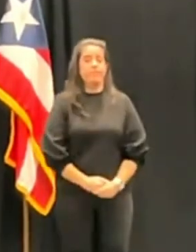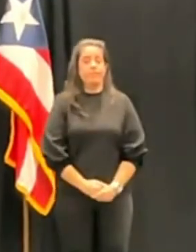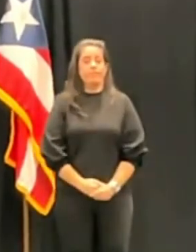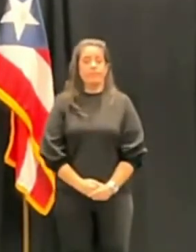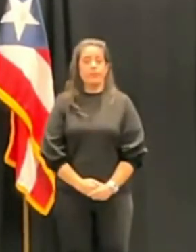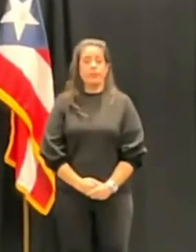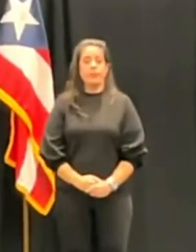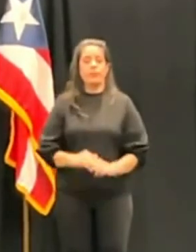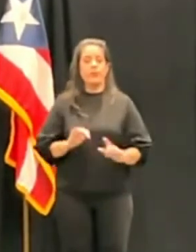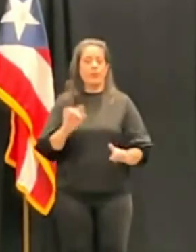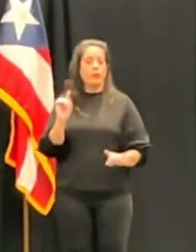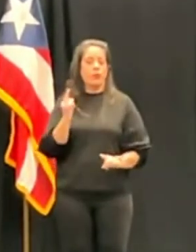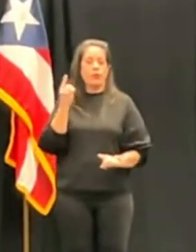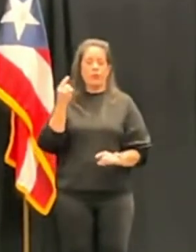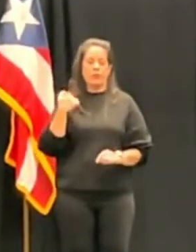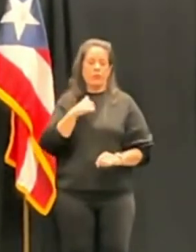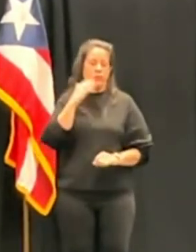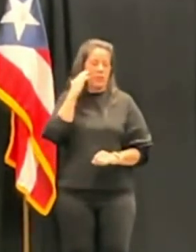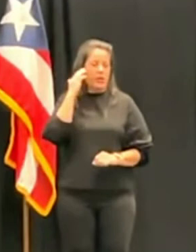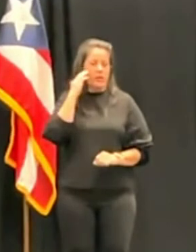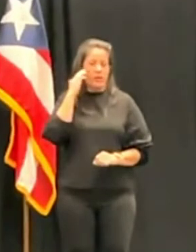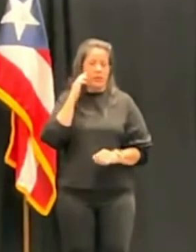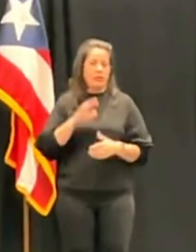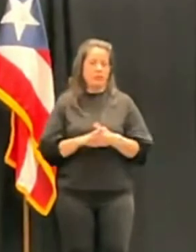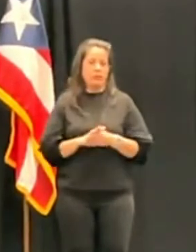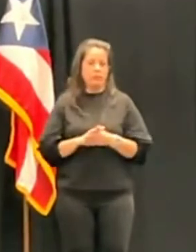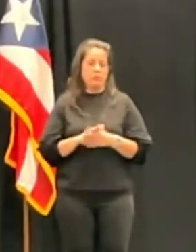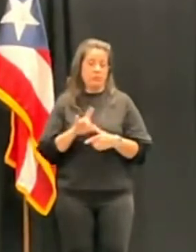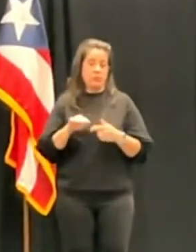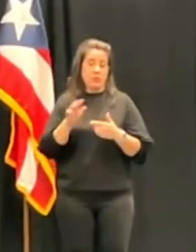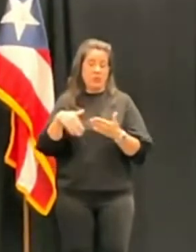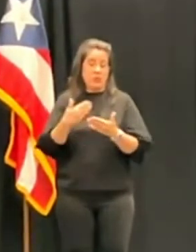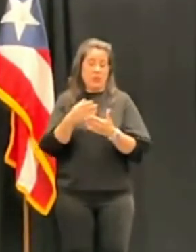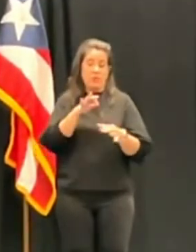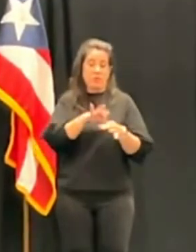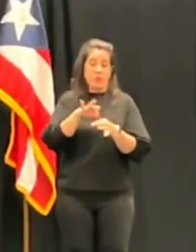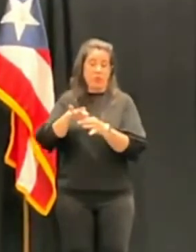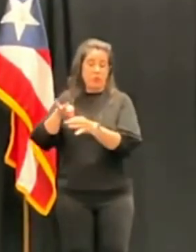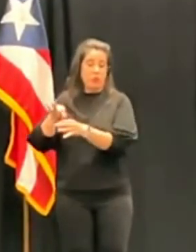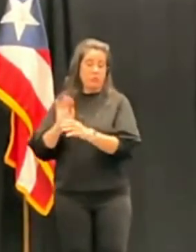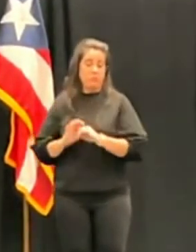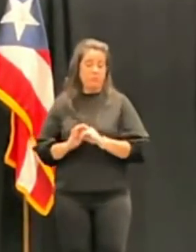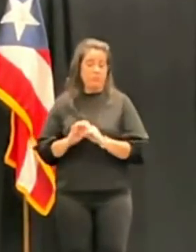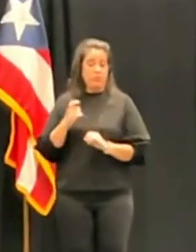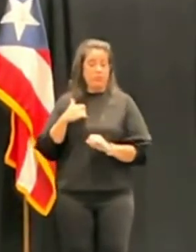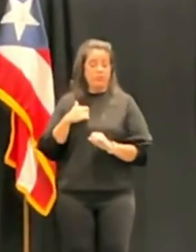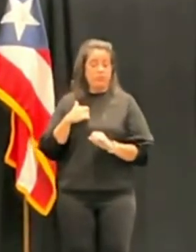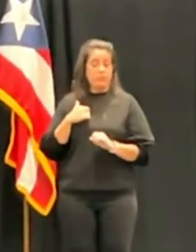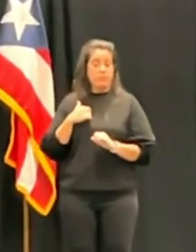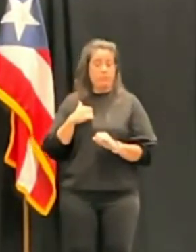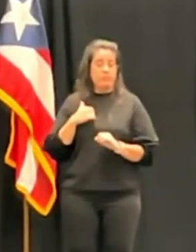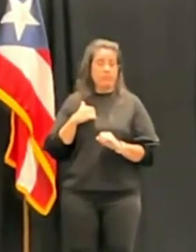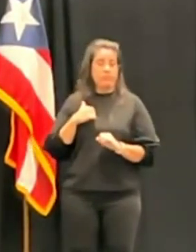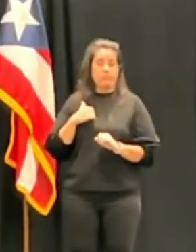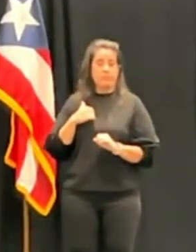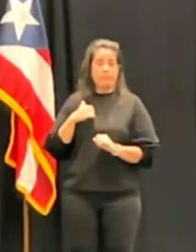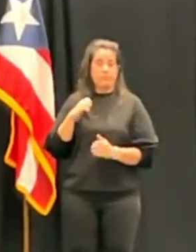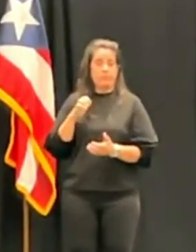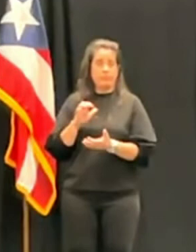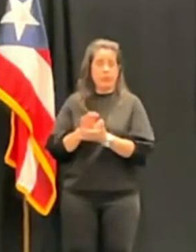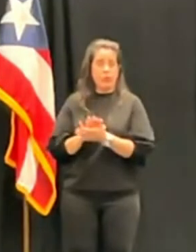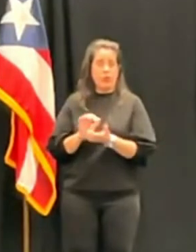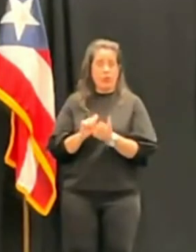eso solamente lo vamos a saber cuando llegué a la votación. Yo creo que sería